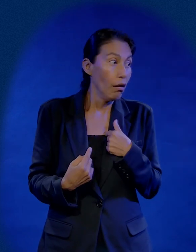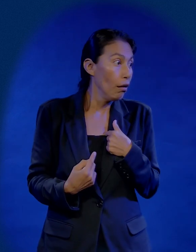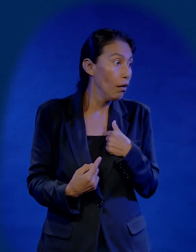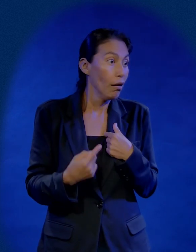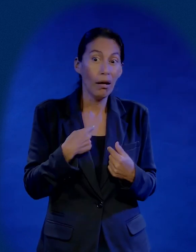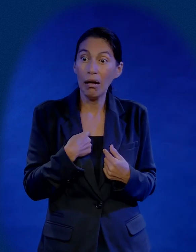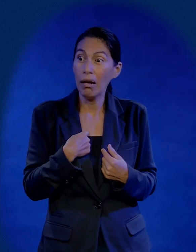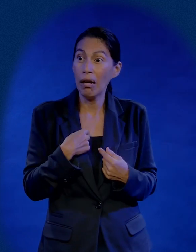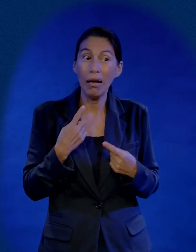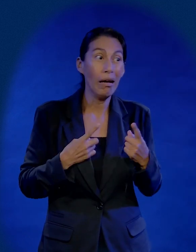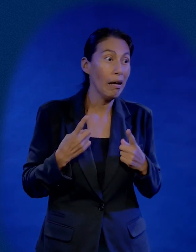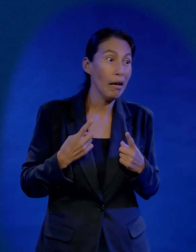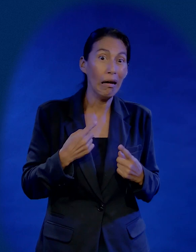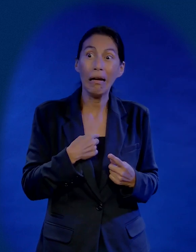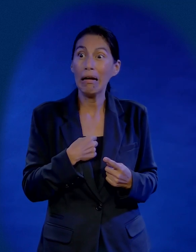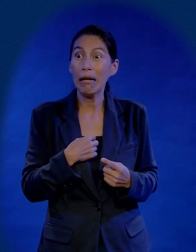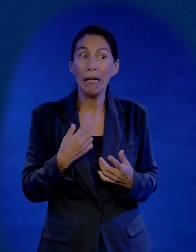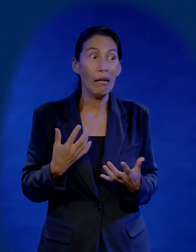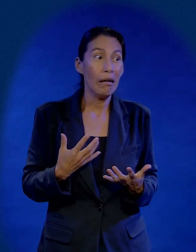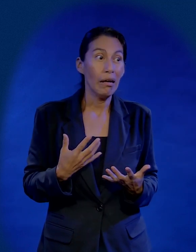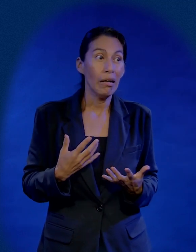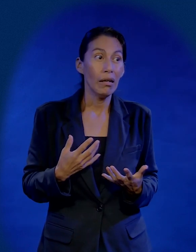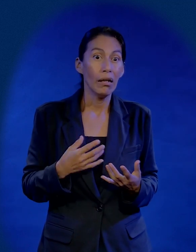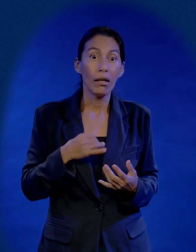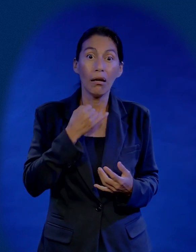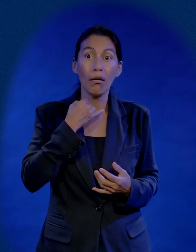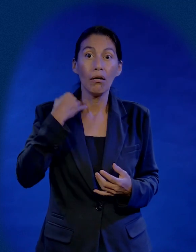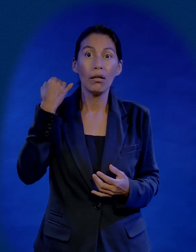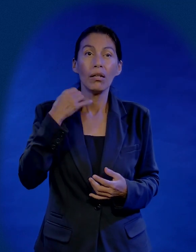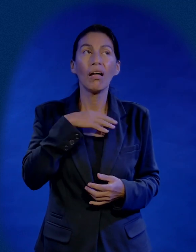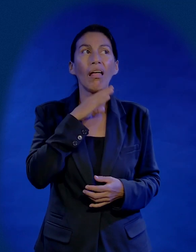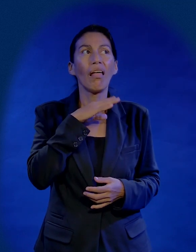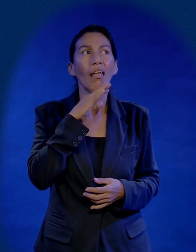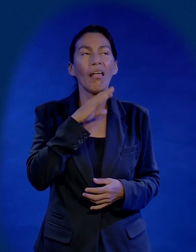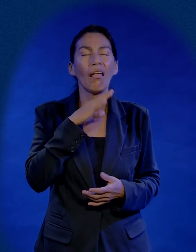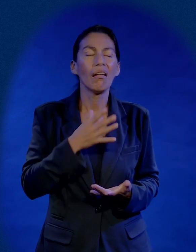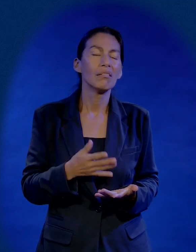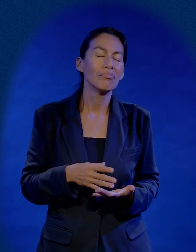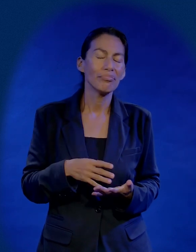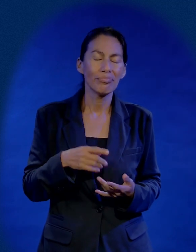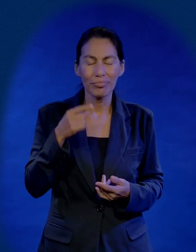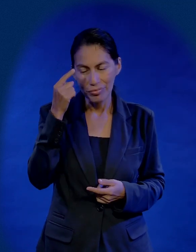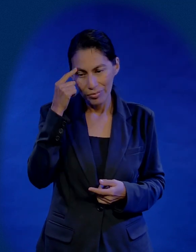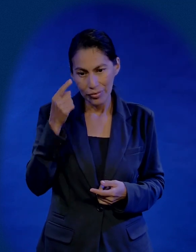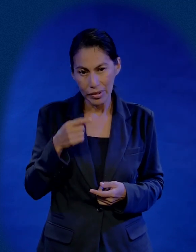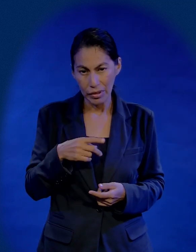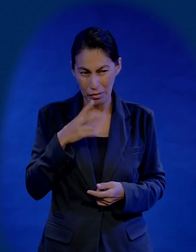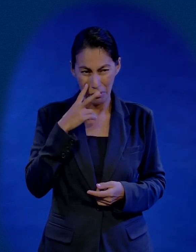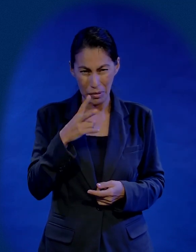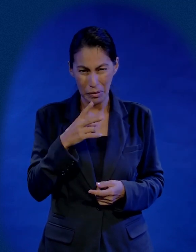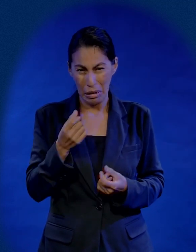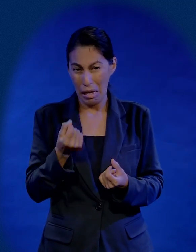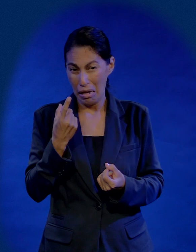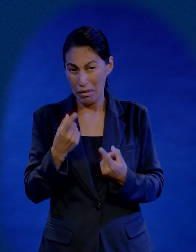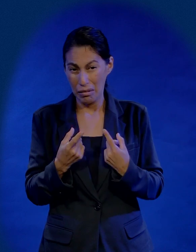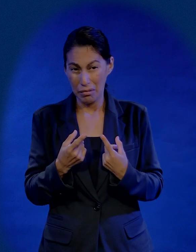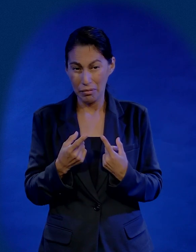todos empiezan seré yo, seré yo, seré yo y Judas hasta estaba distraído porque él estaba pensando en cómo le iba a entregar nunca has visto a alguien